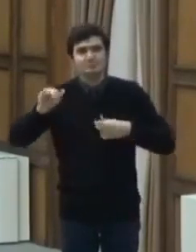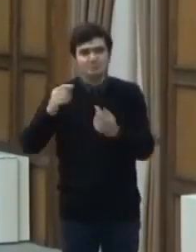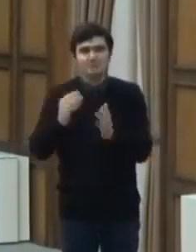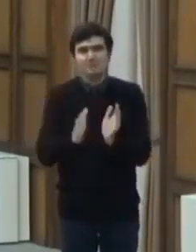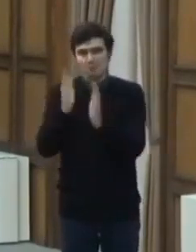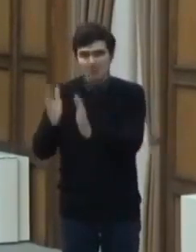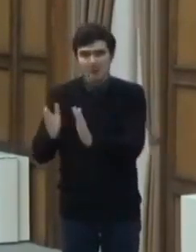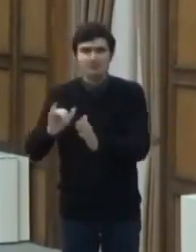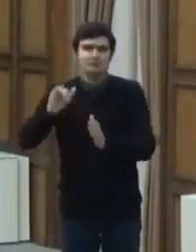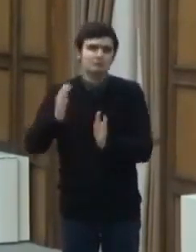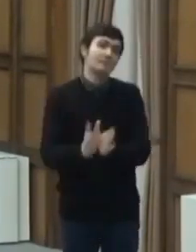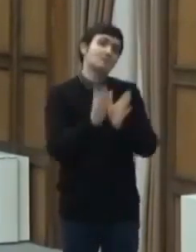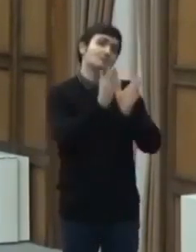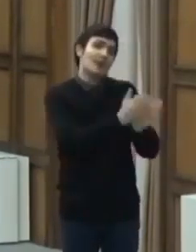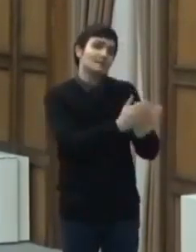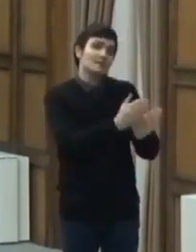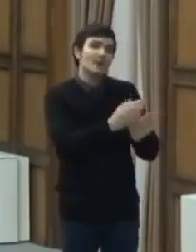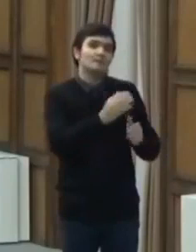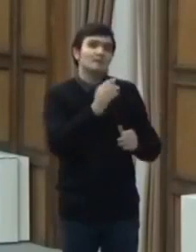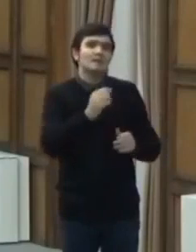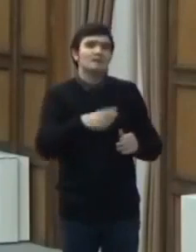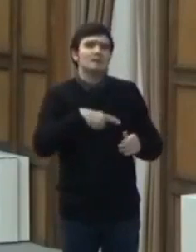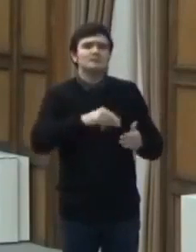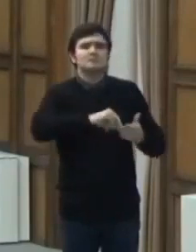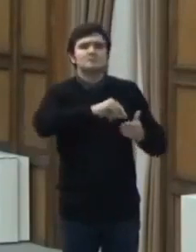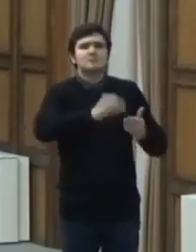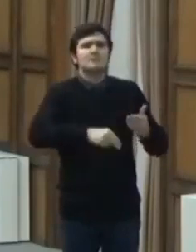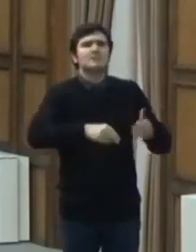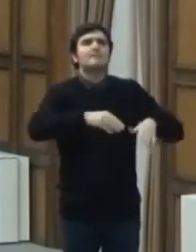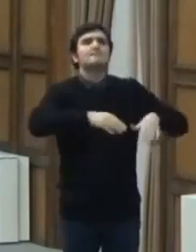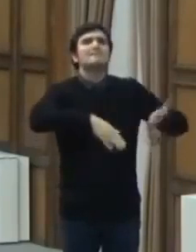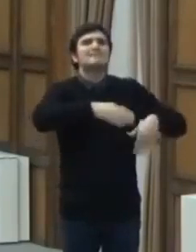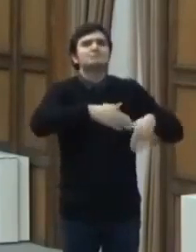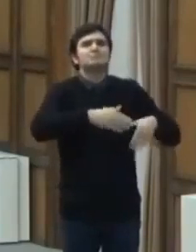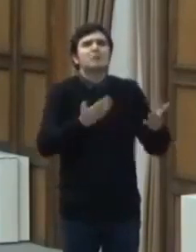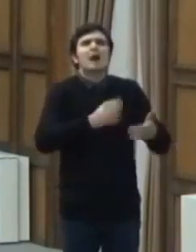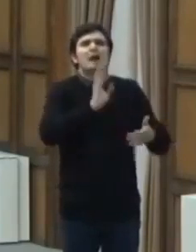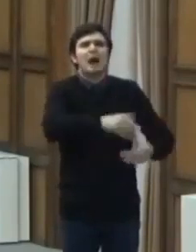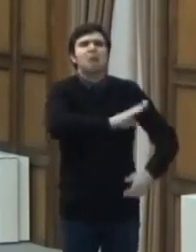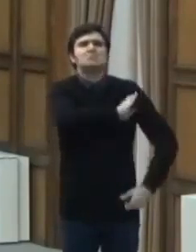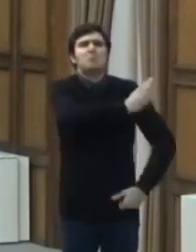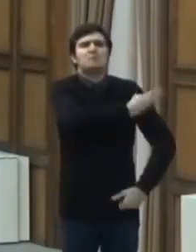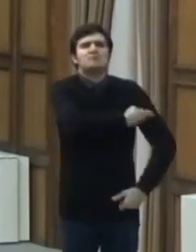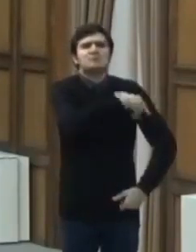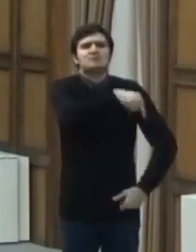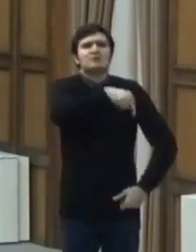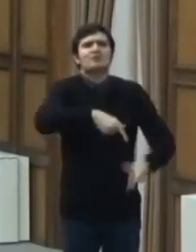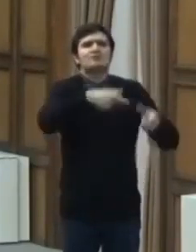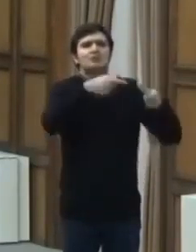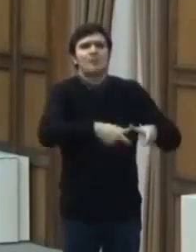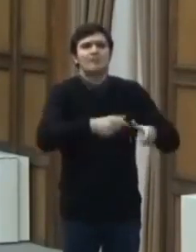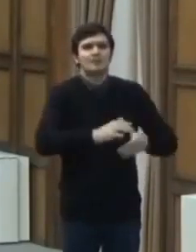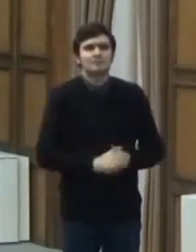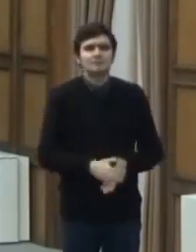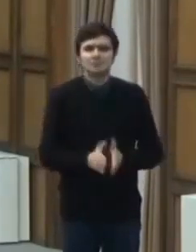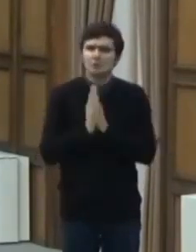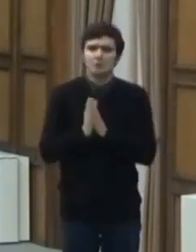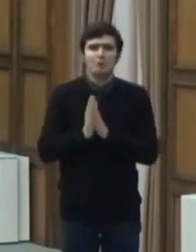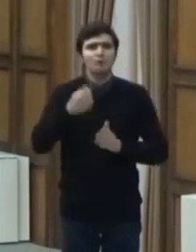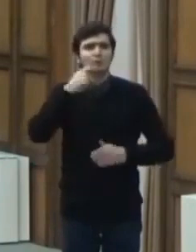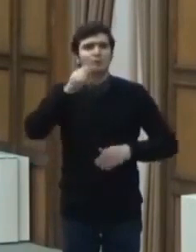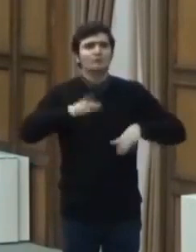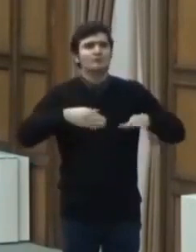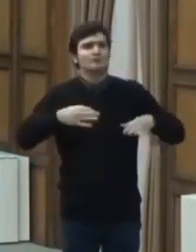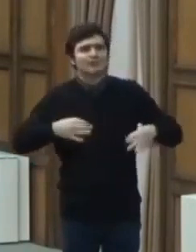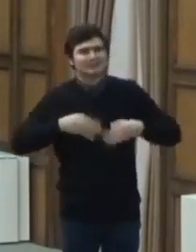al Ministrului de competență în domeniul respectiv. Îl rog pe domnul